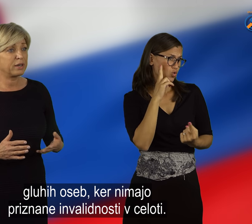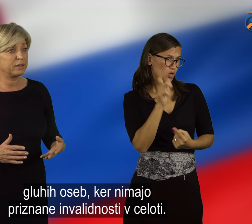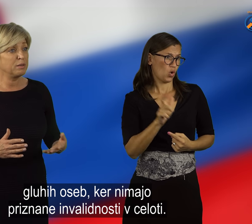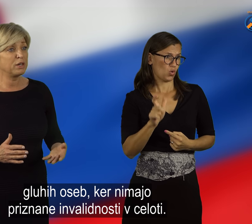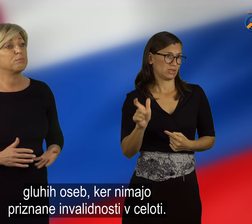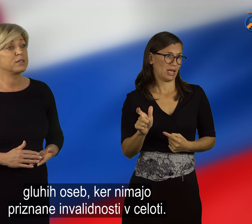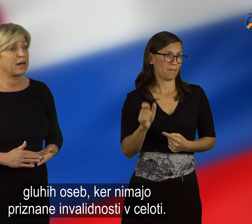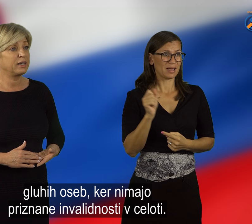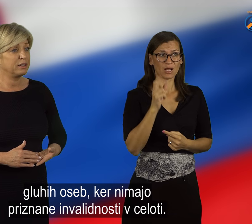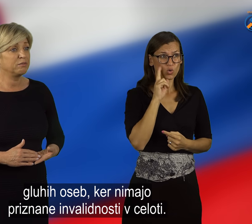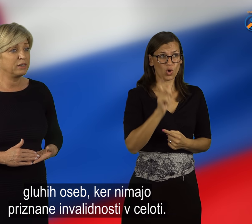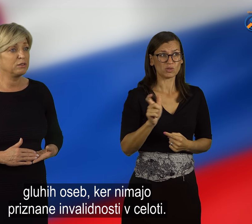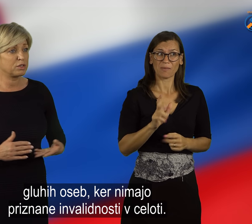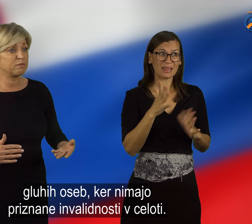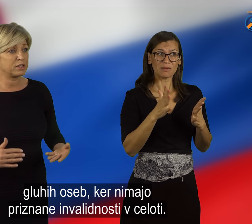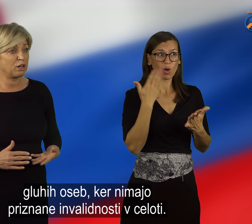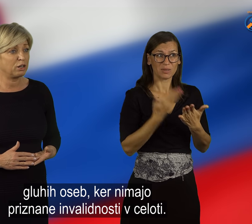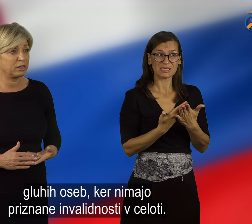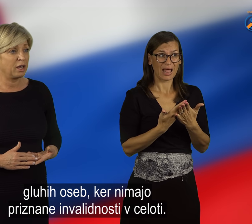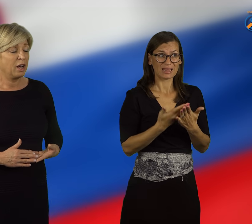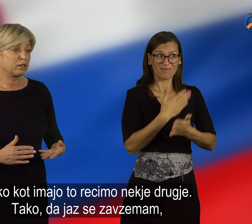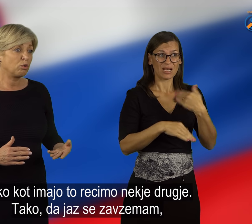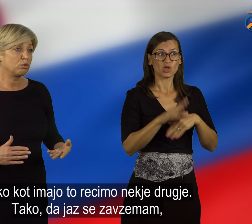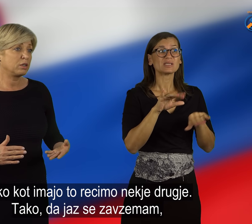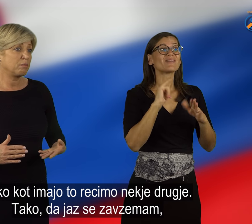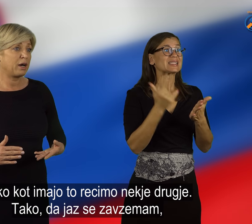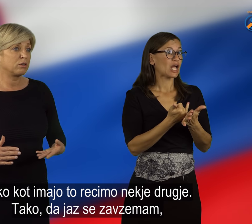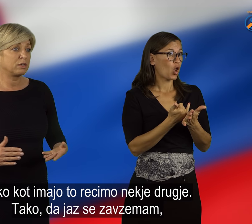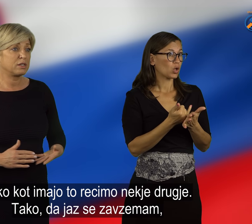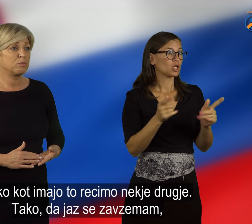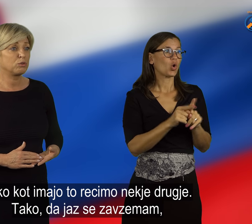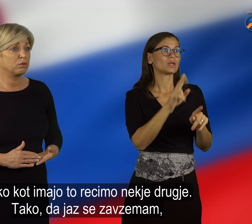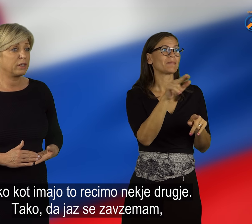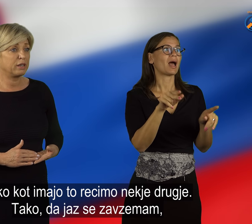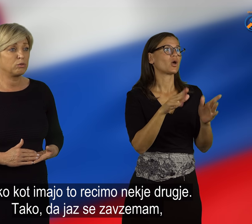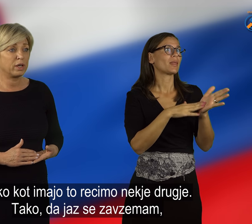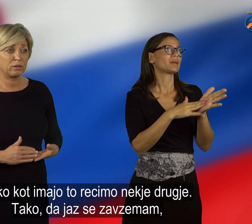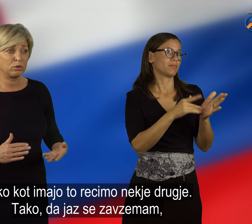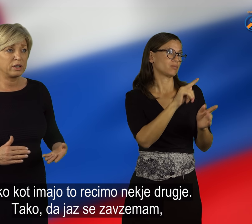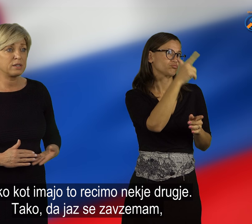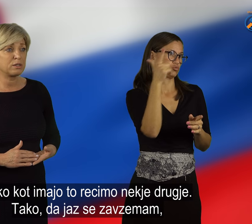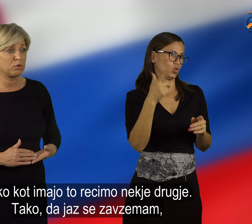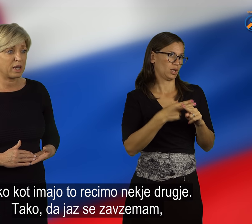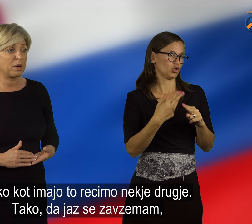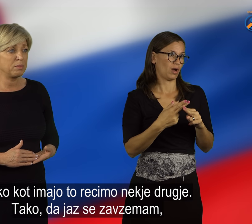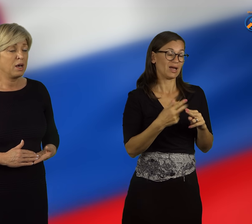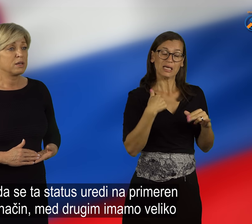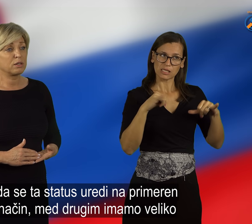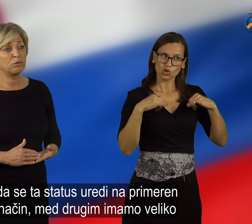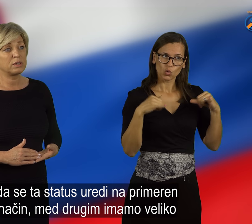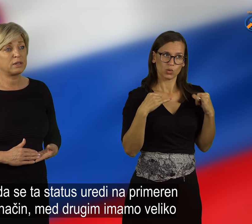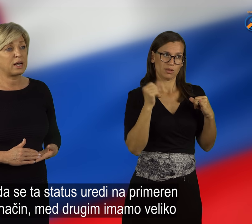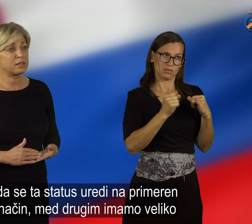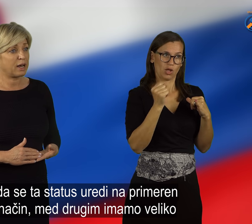oseb, ker nimajo priznane invalidnosti v celoti, tako kot imajo recimo to nekje drugje. Tako da jaz se zauzemam,